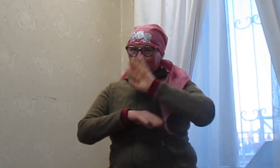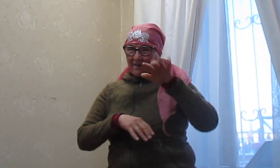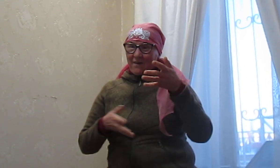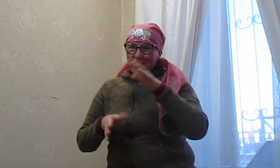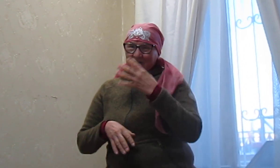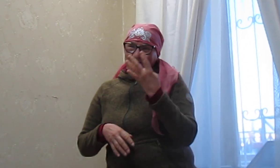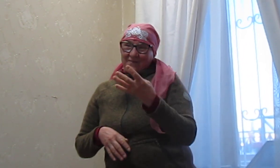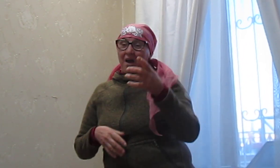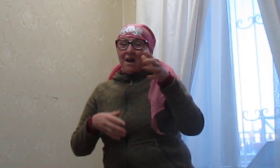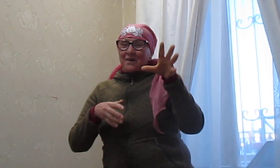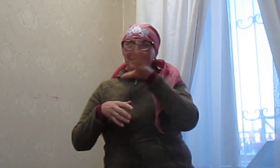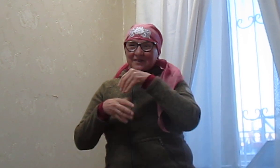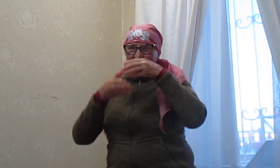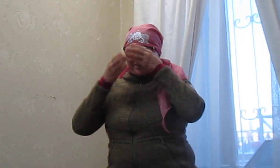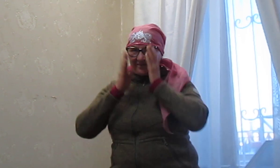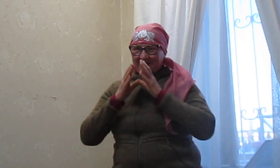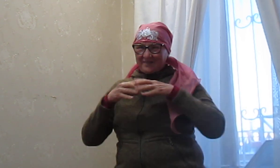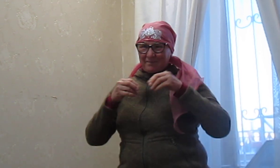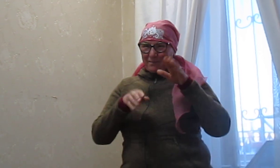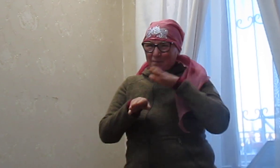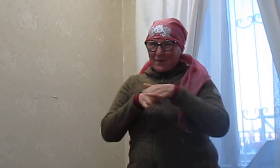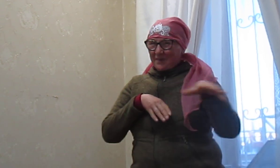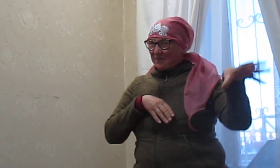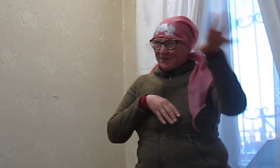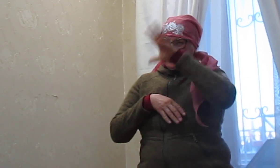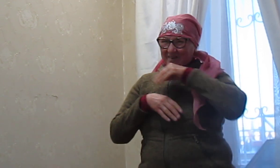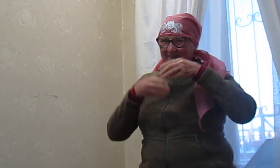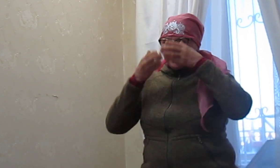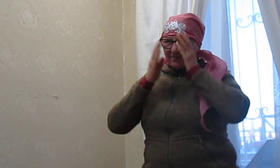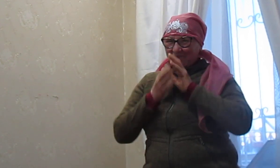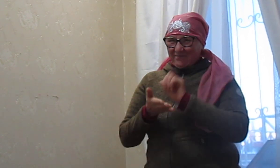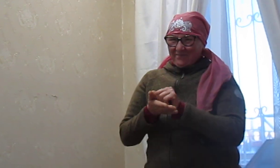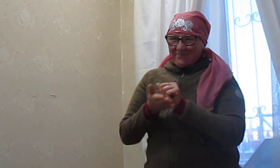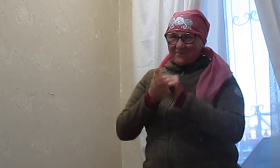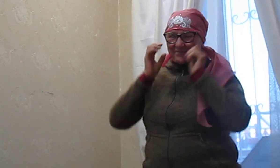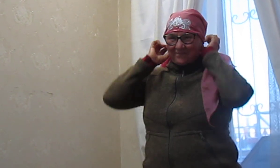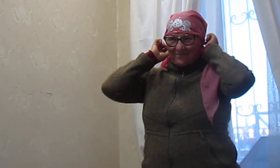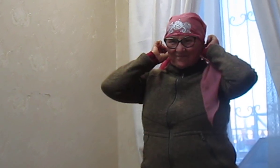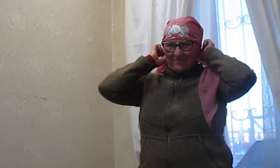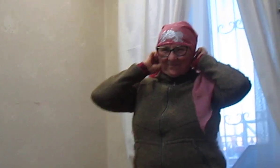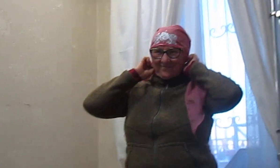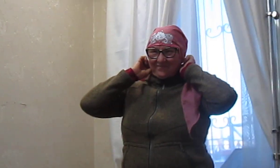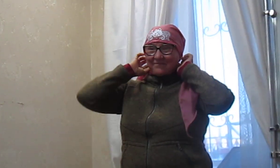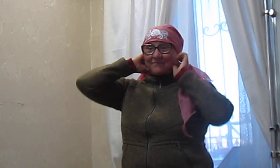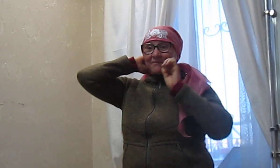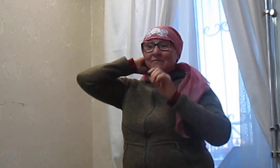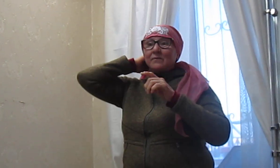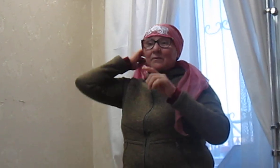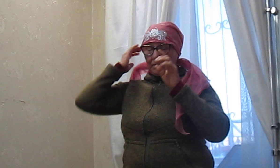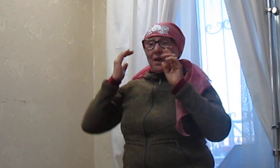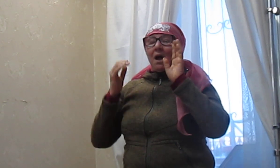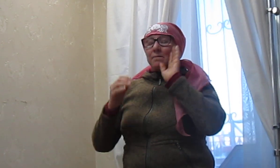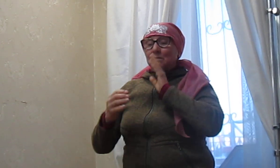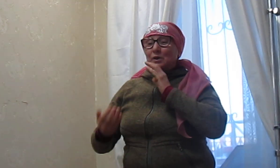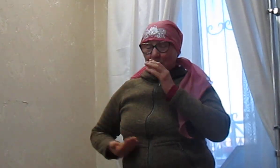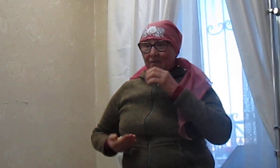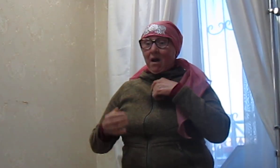У нас в семье было 5, осталось 4. Мама жива? Мама